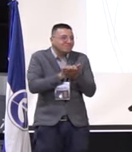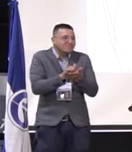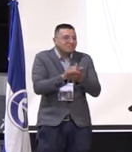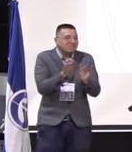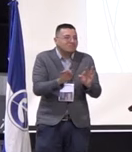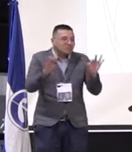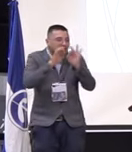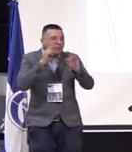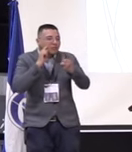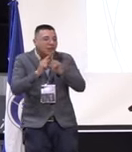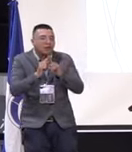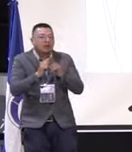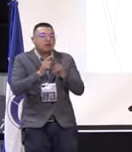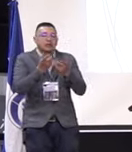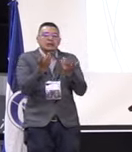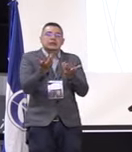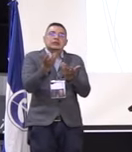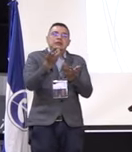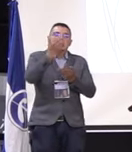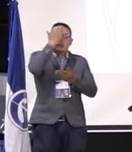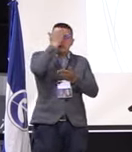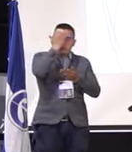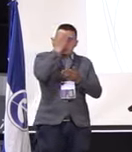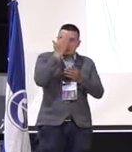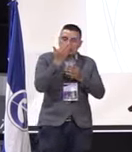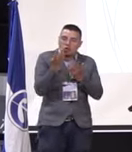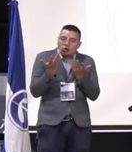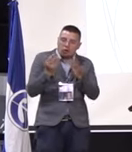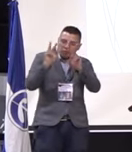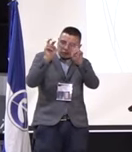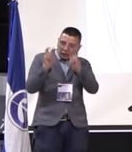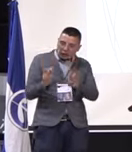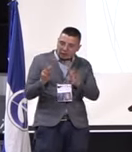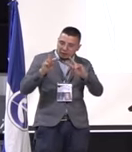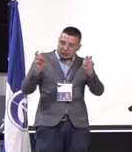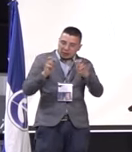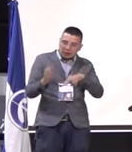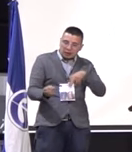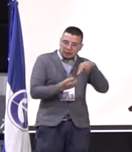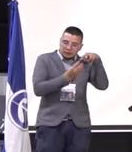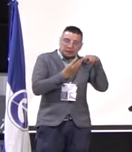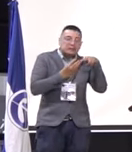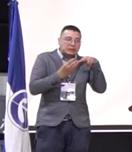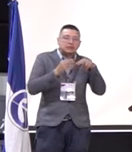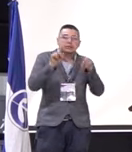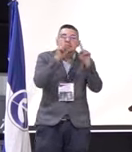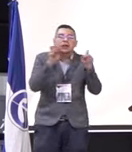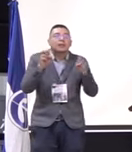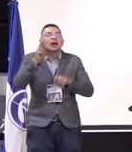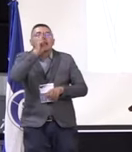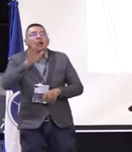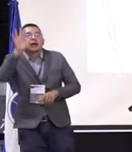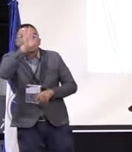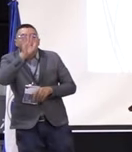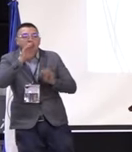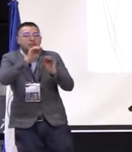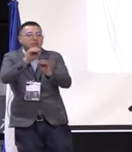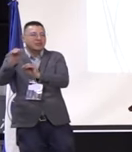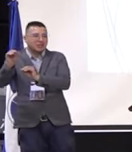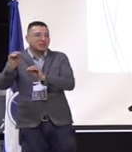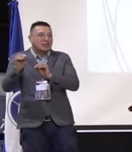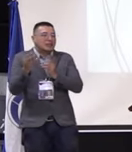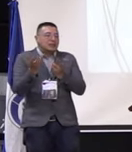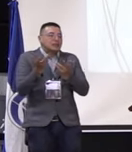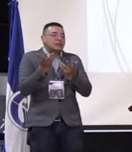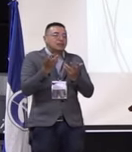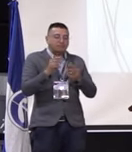tiene que ser un referente y un consultor sobre temas de educación y justamente, pues, a nivel nacional. Y